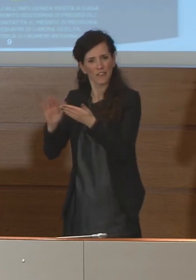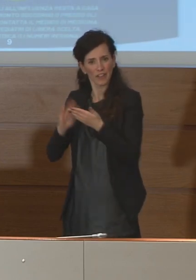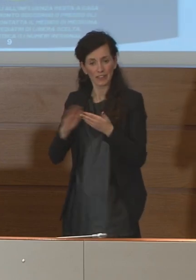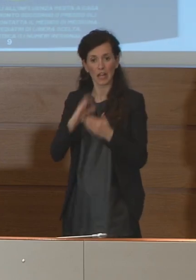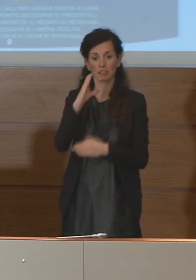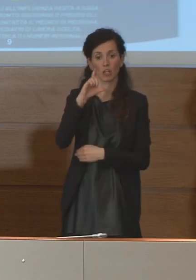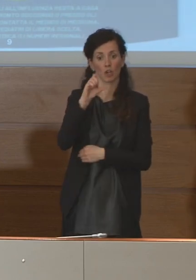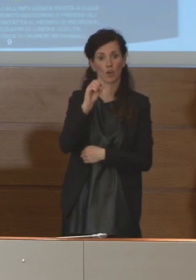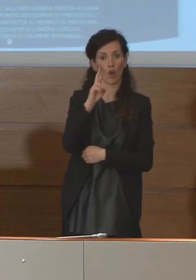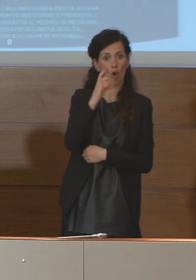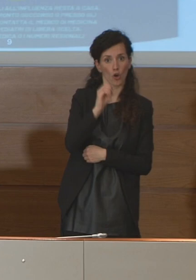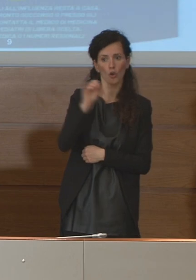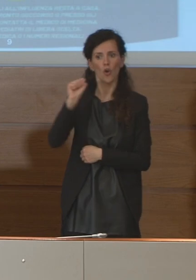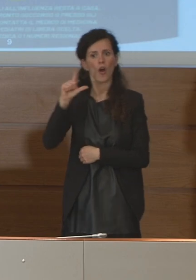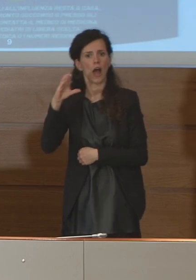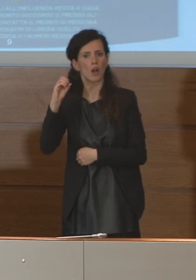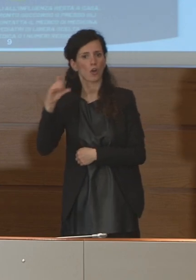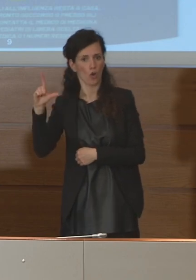di alcol